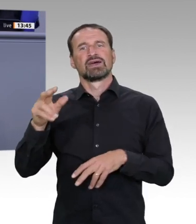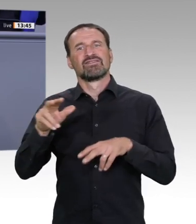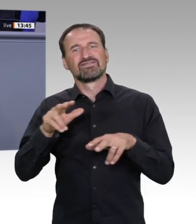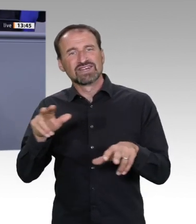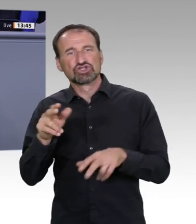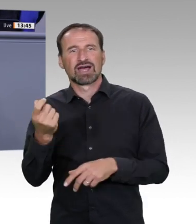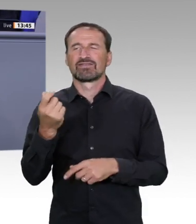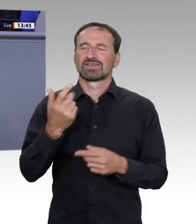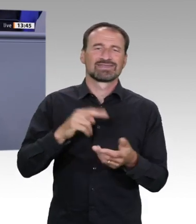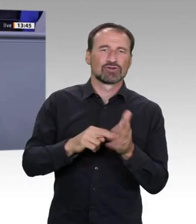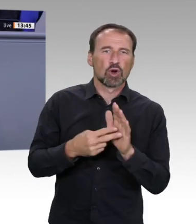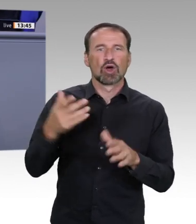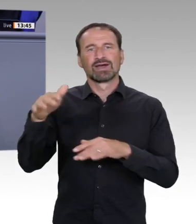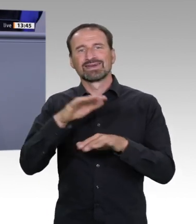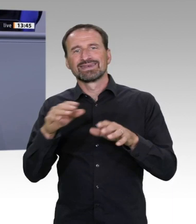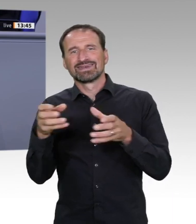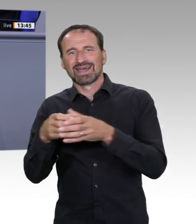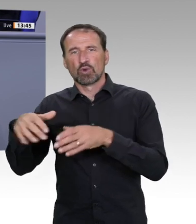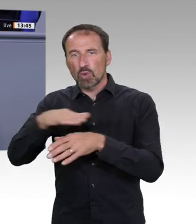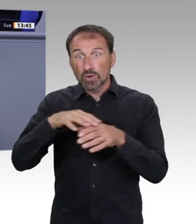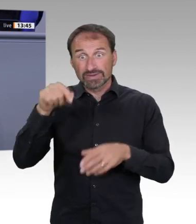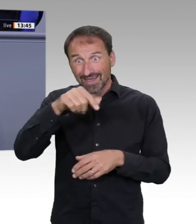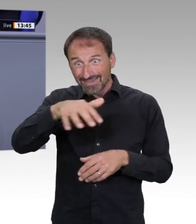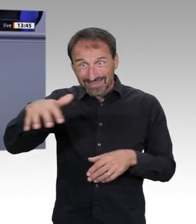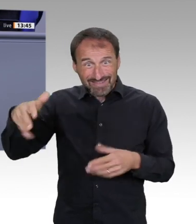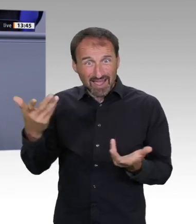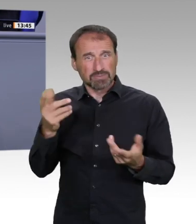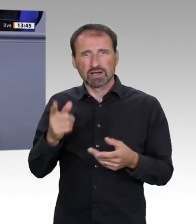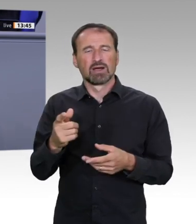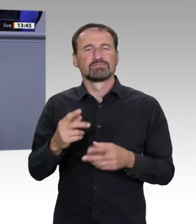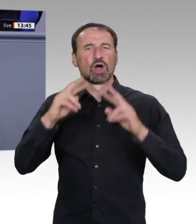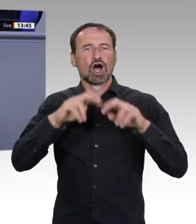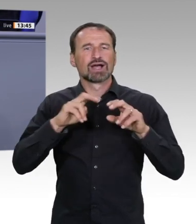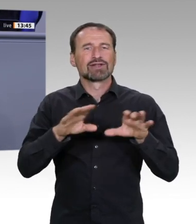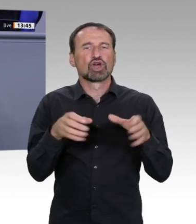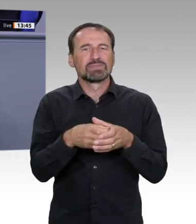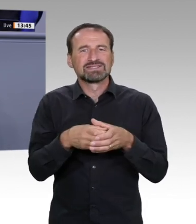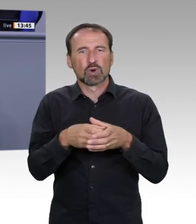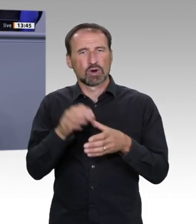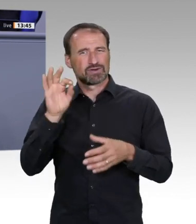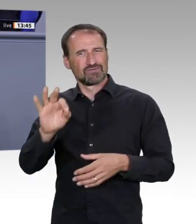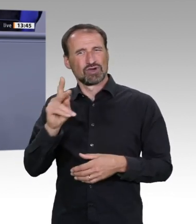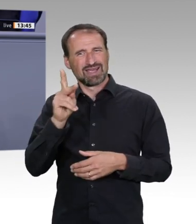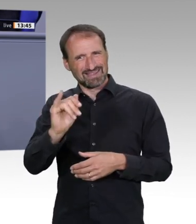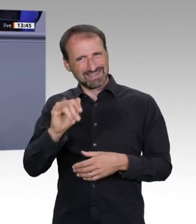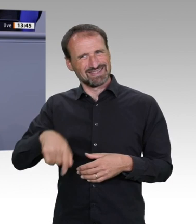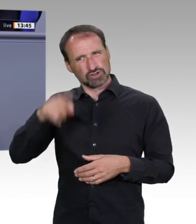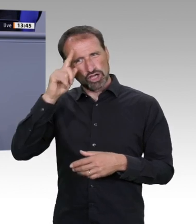vorangestellt worden sind. Das sollten wir bei unserem heutigen Thema nicht vergessen.